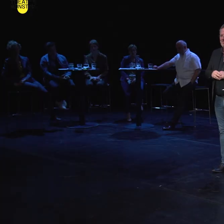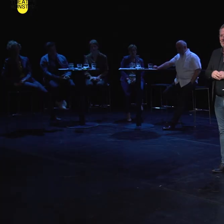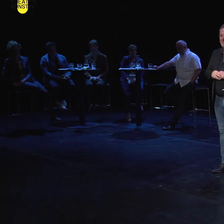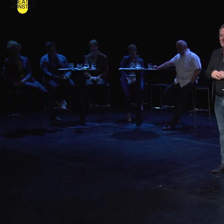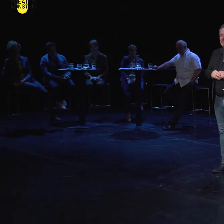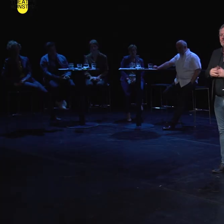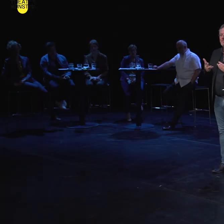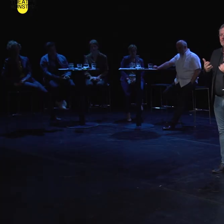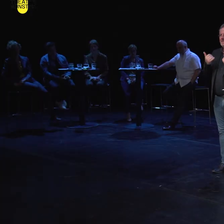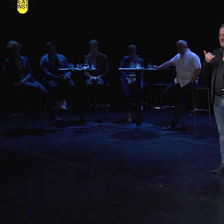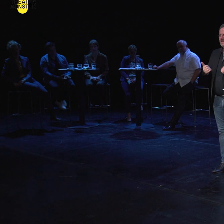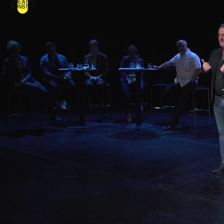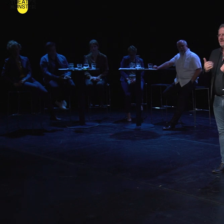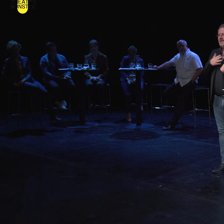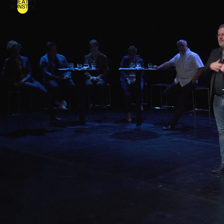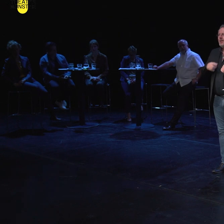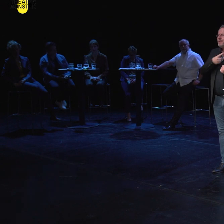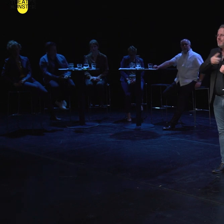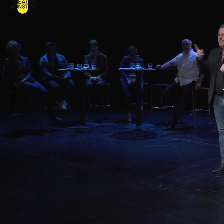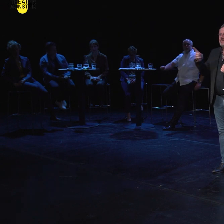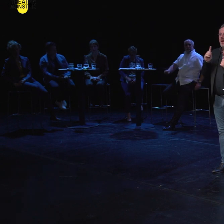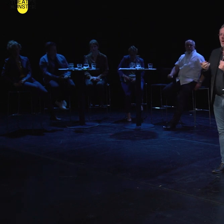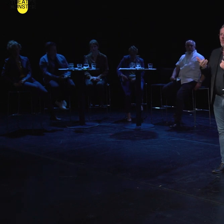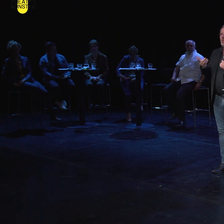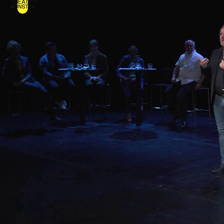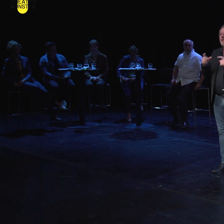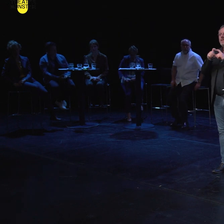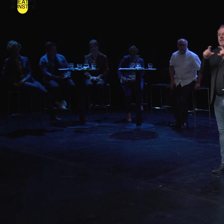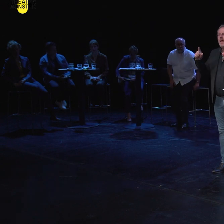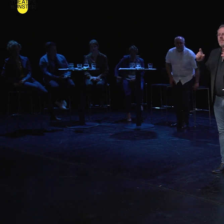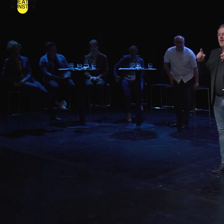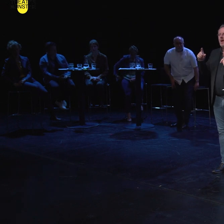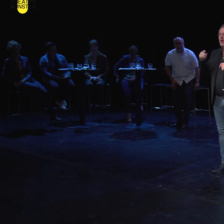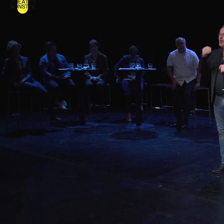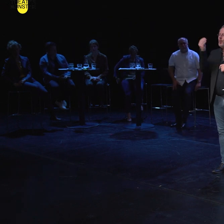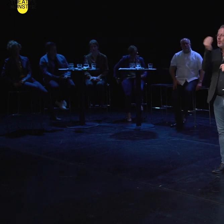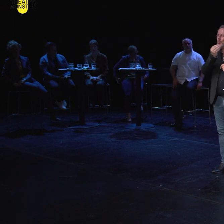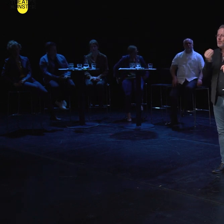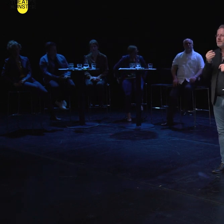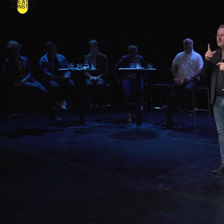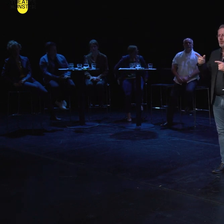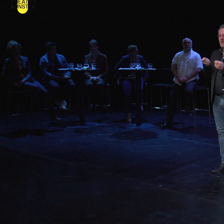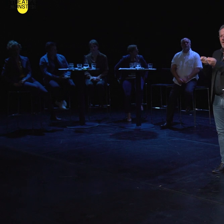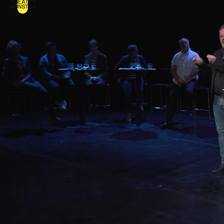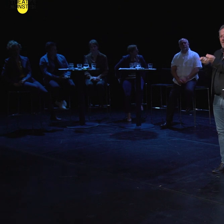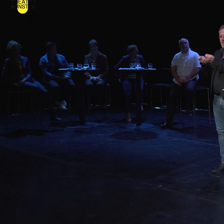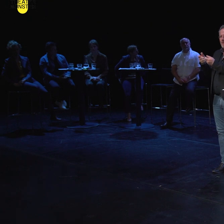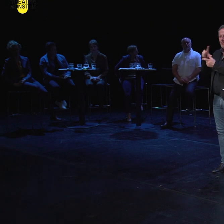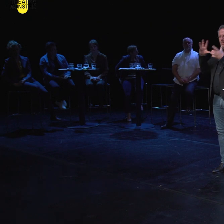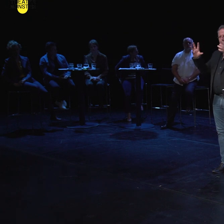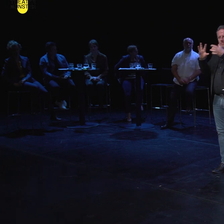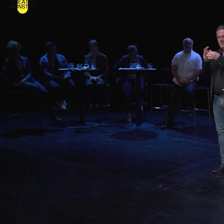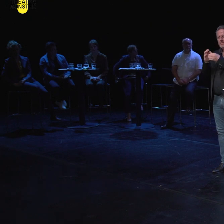An dieser Stelle möchte ich auch noch ein paar Worte zum Thema Kunst und Vermittlung sagen. Die